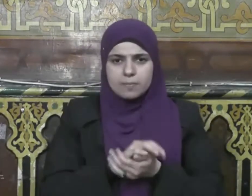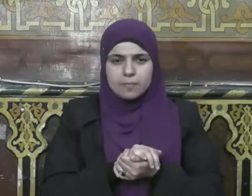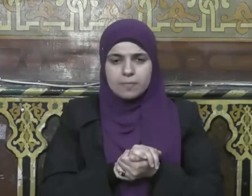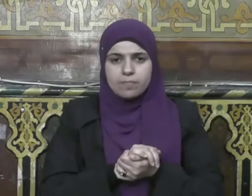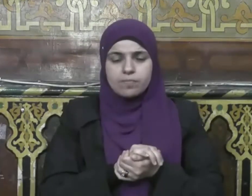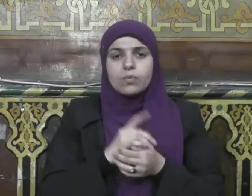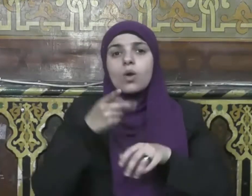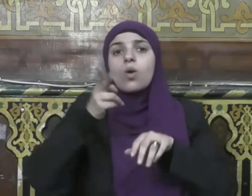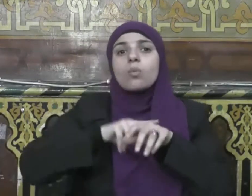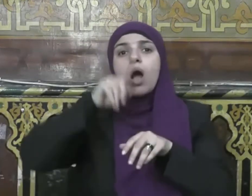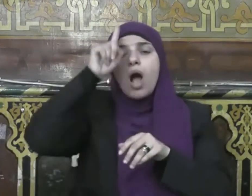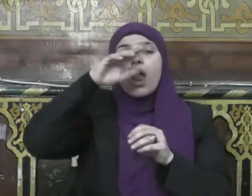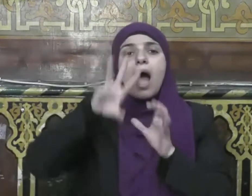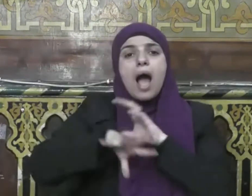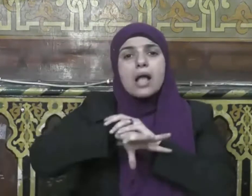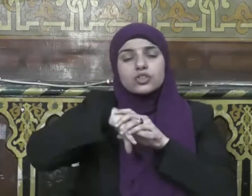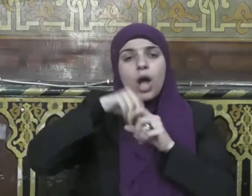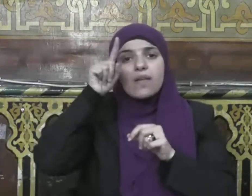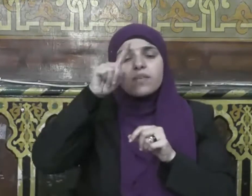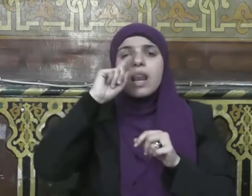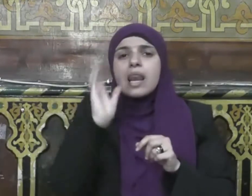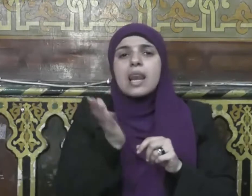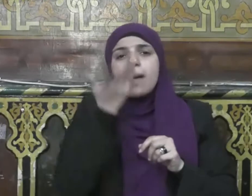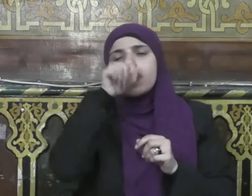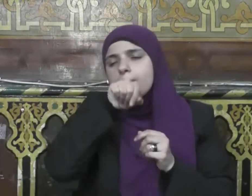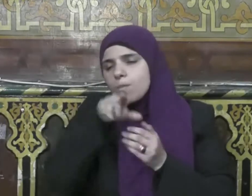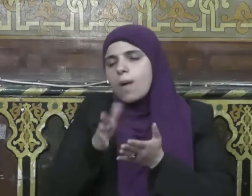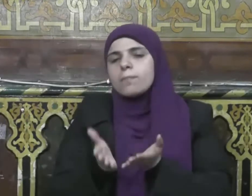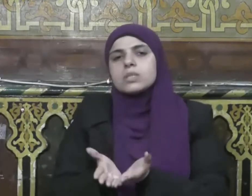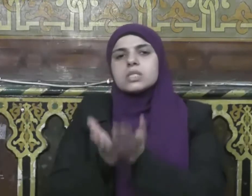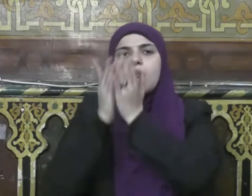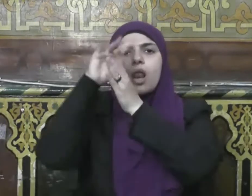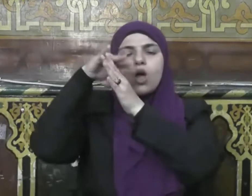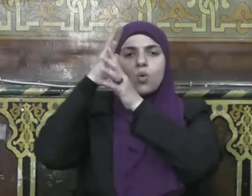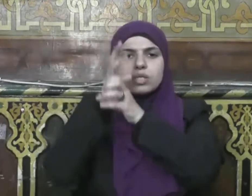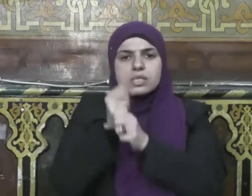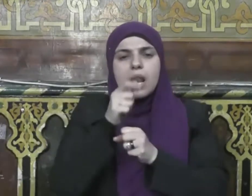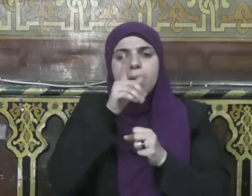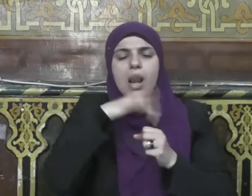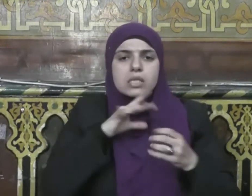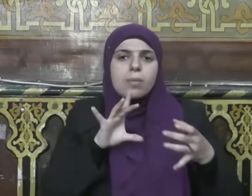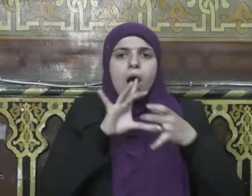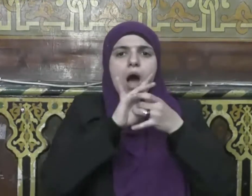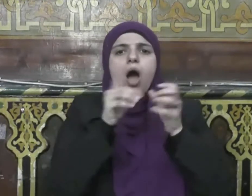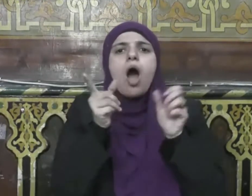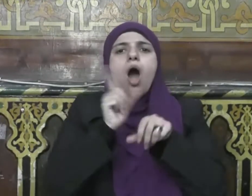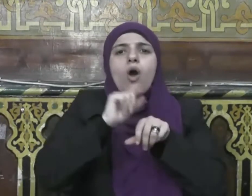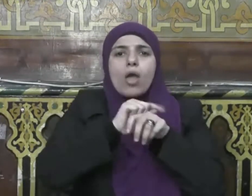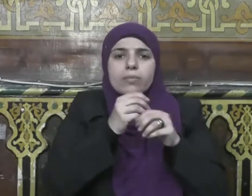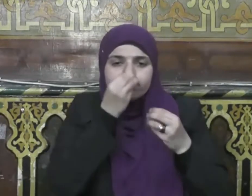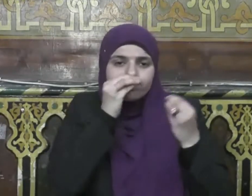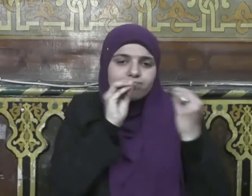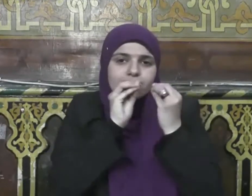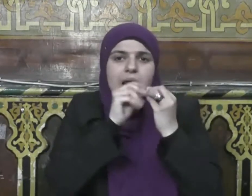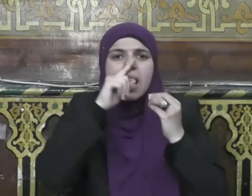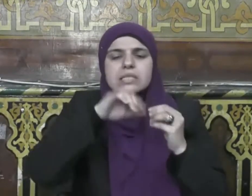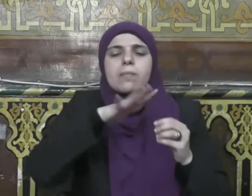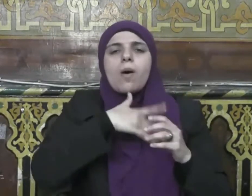صلة الأرحام من دعائم الإيمان التي دعا إليها صلى الله عليه